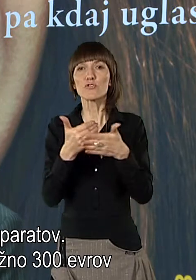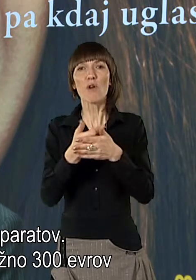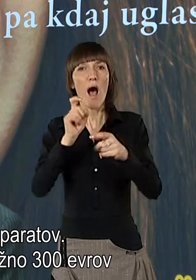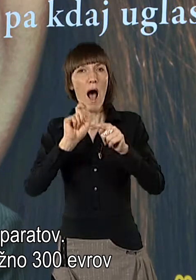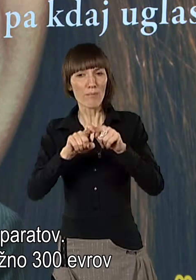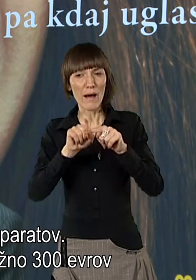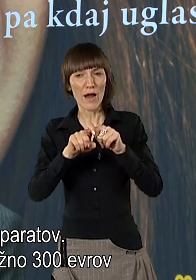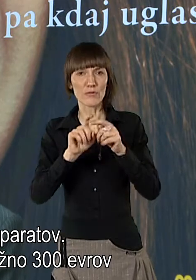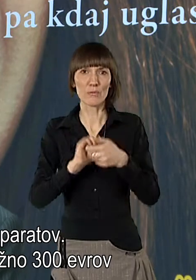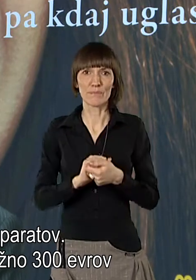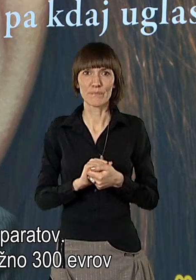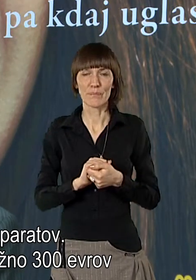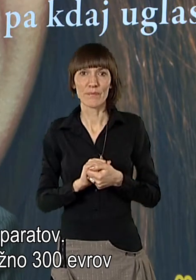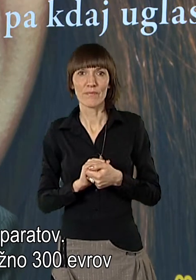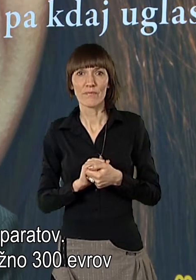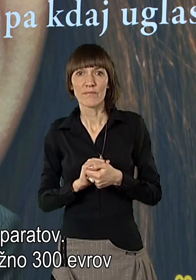aparatov.